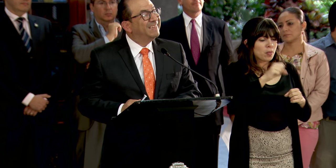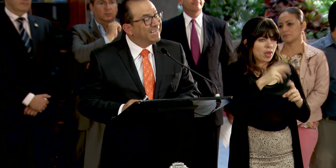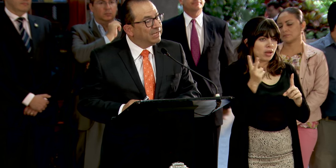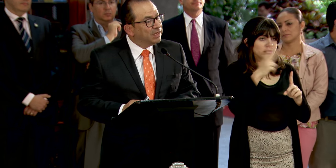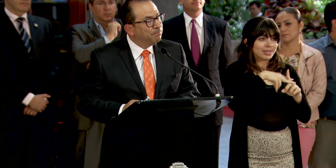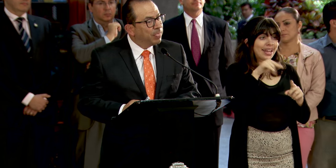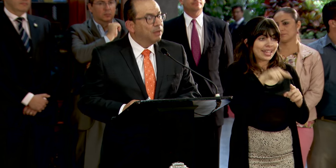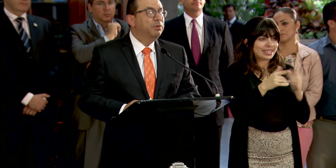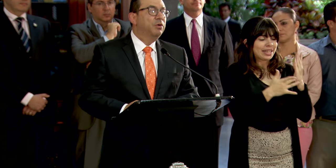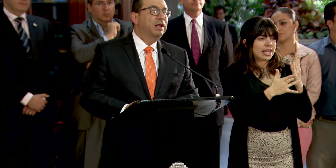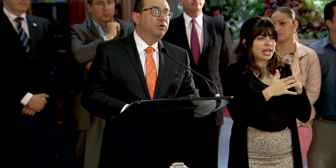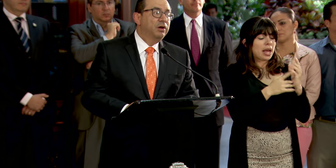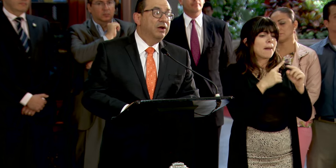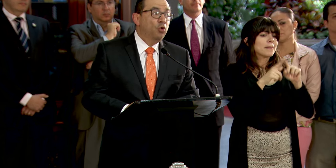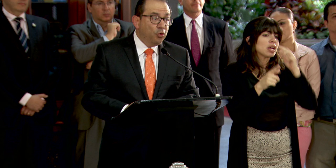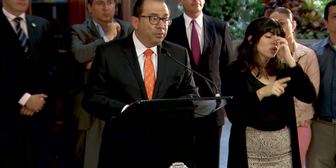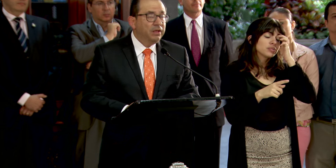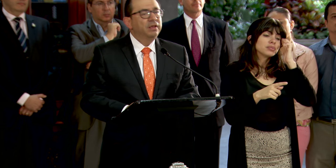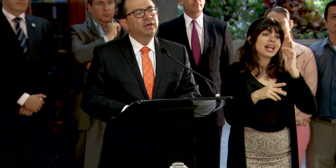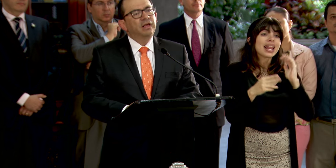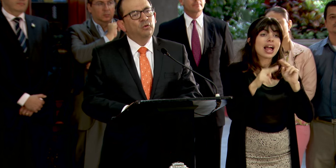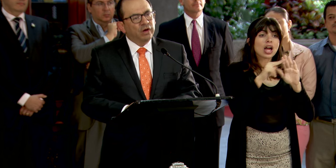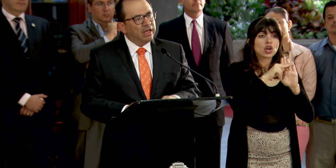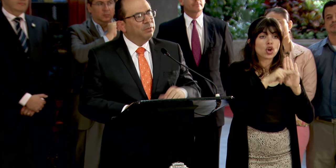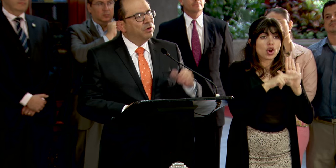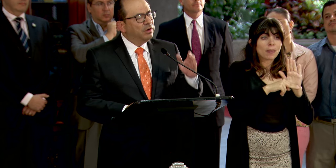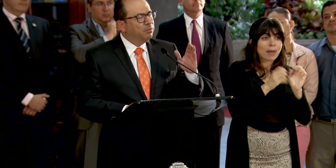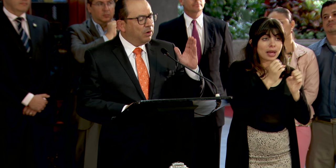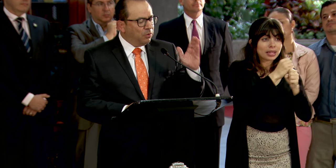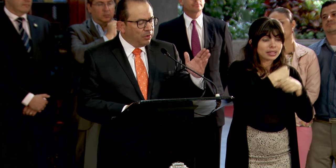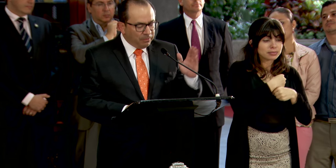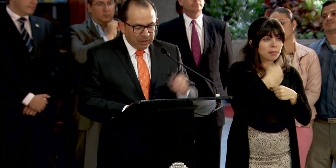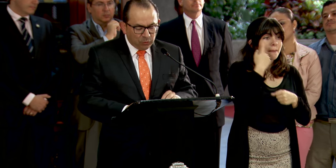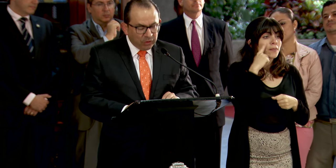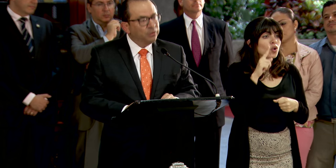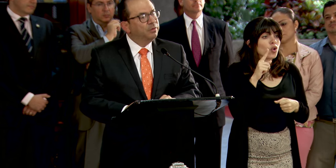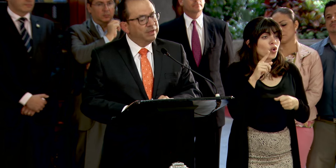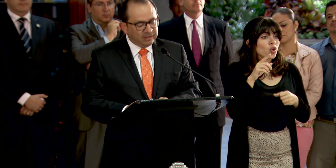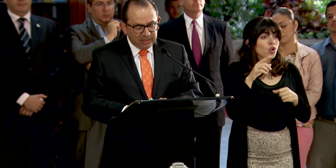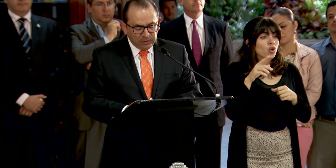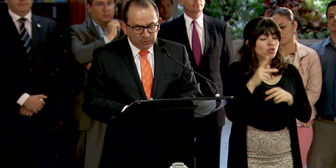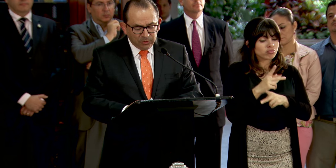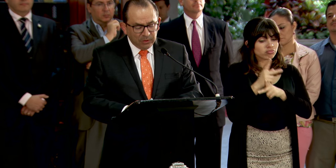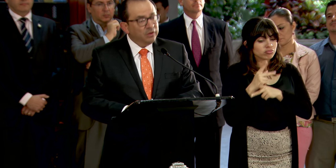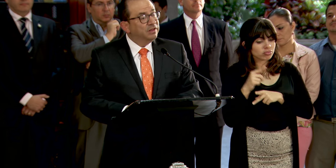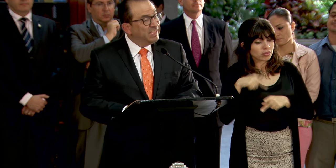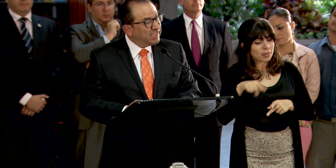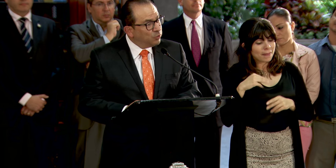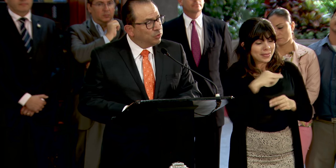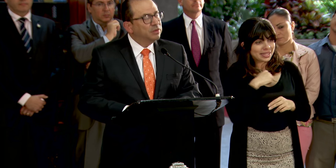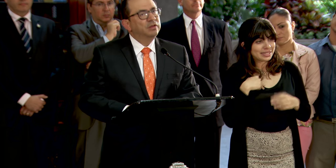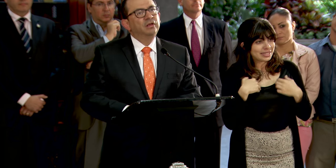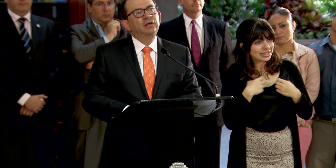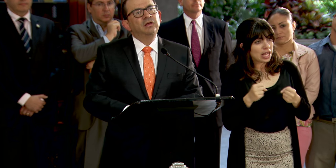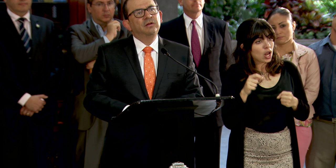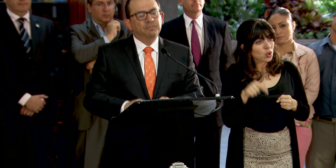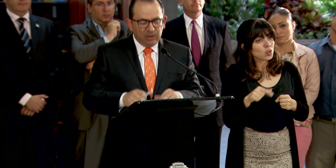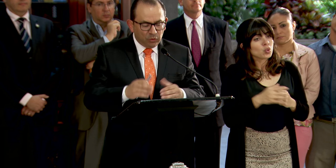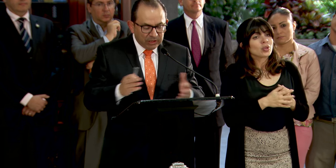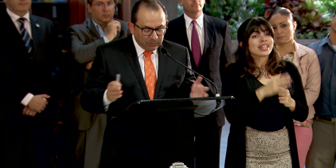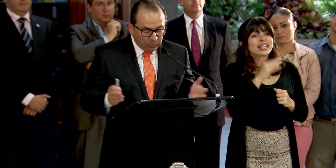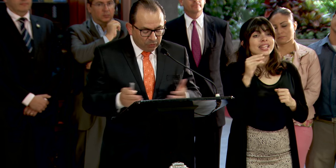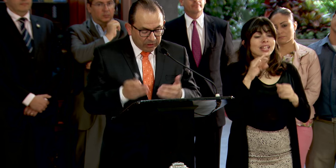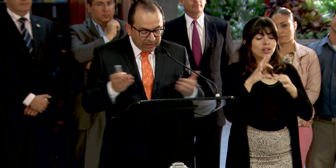vigente la técnica, pero la norma elaborada bajo el cobijo del Ministerio de Salud y